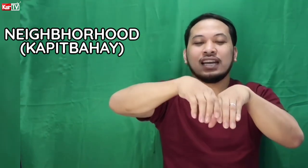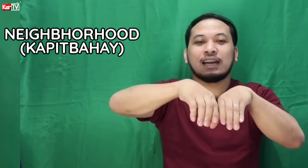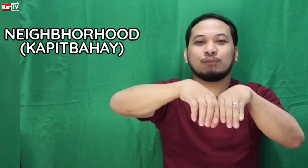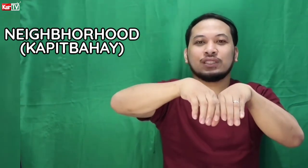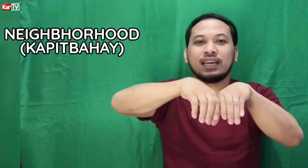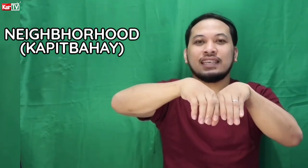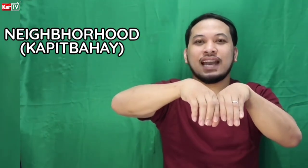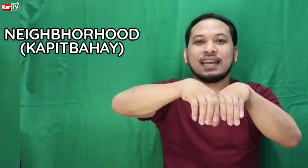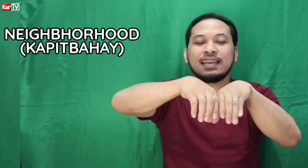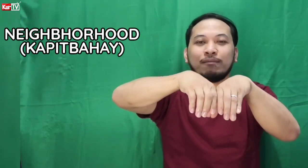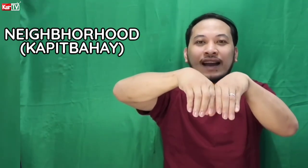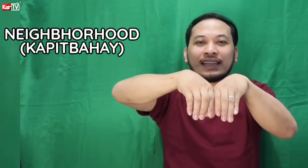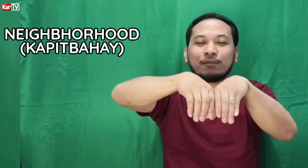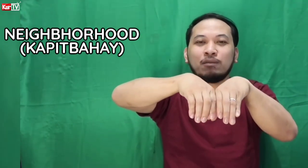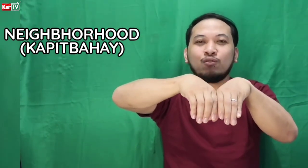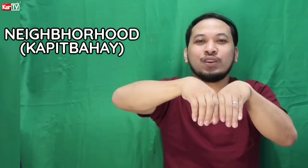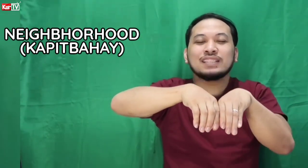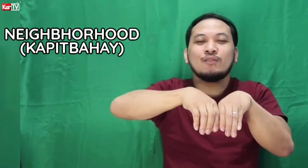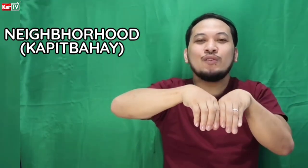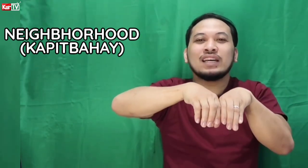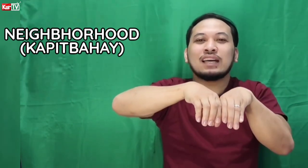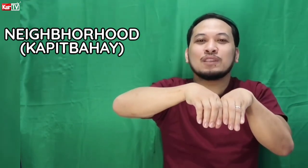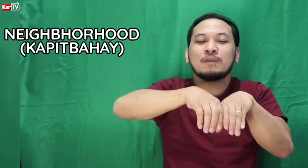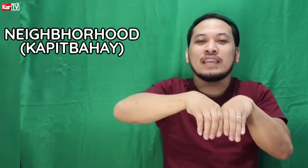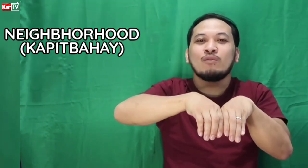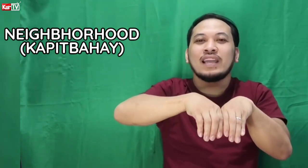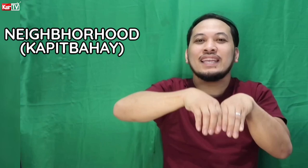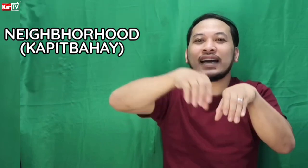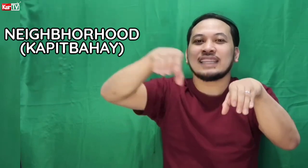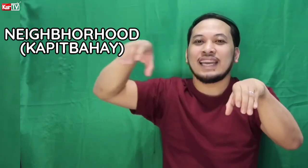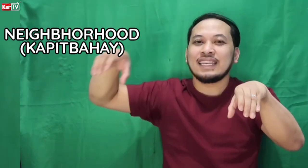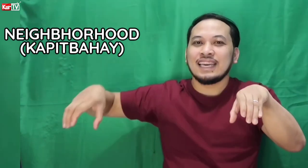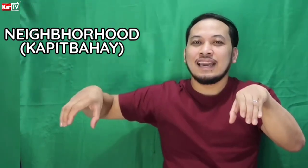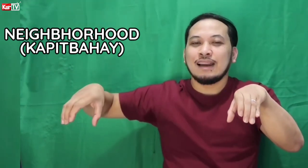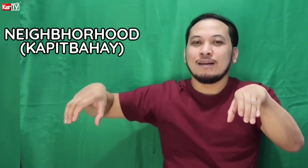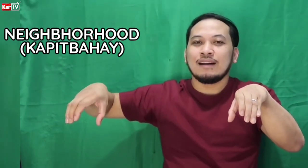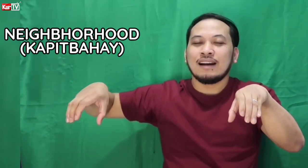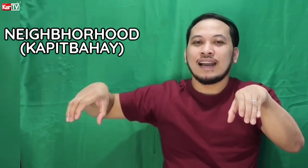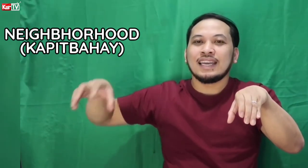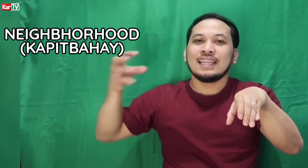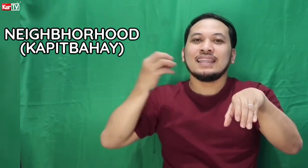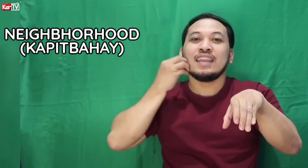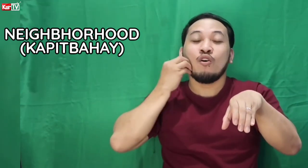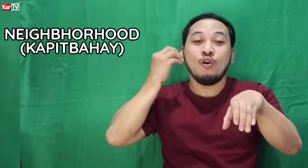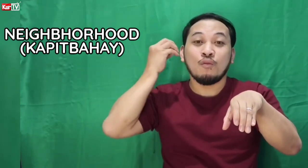Tapos, ganyan. Magkatabi muna sa una tapos paghiwalayin natin. Ayan. Then, home.